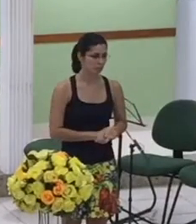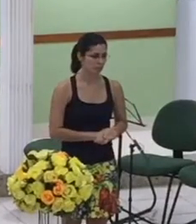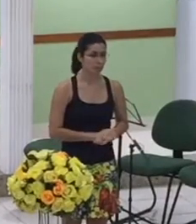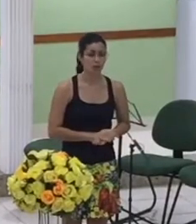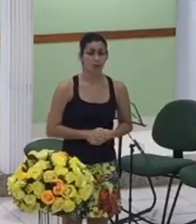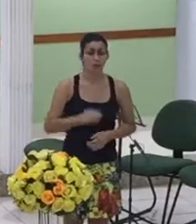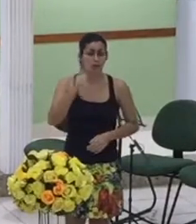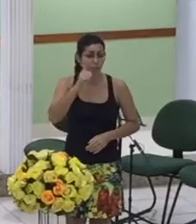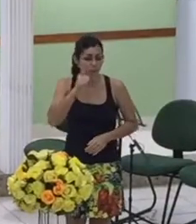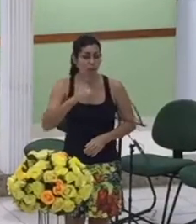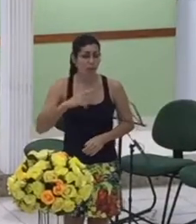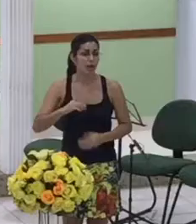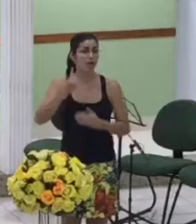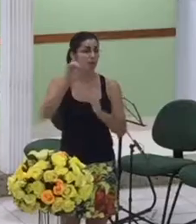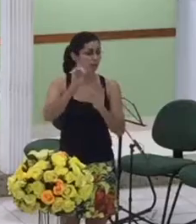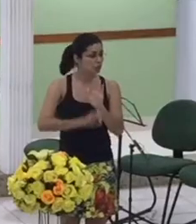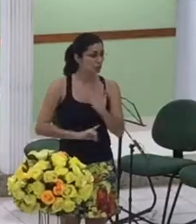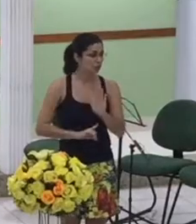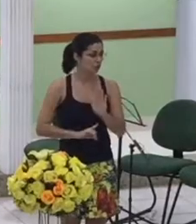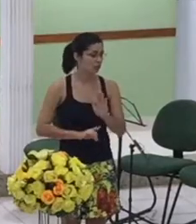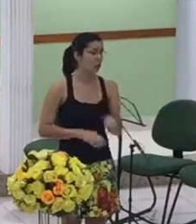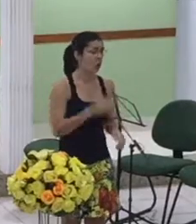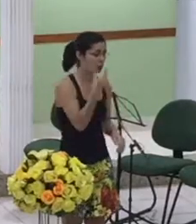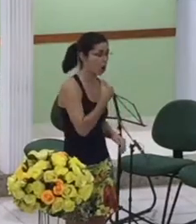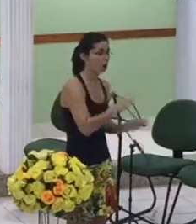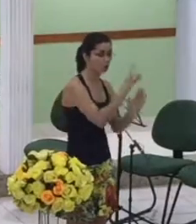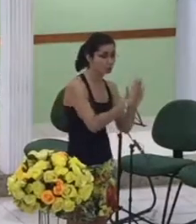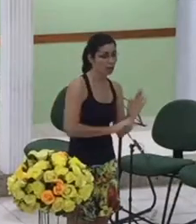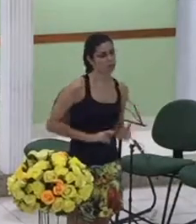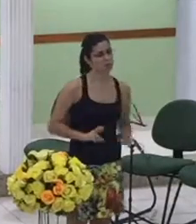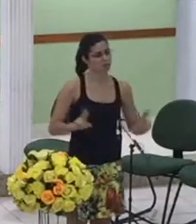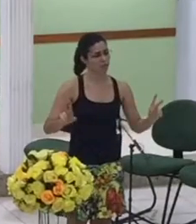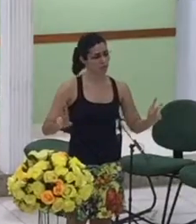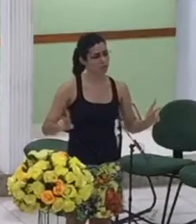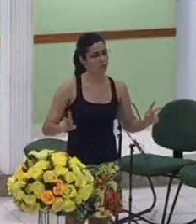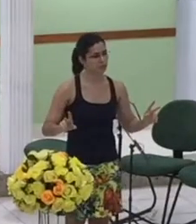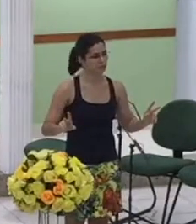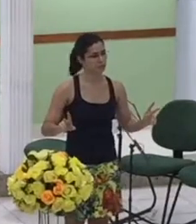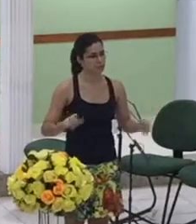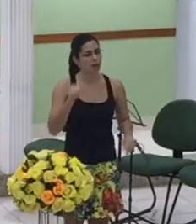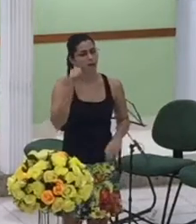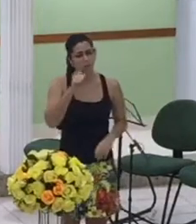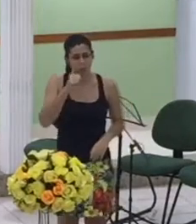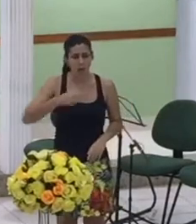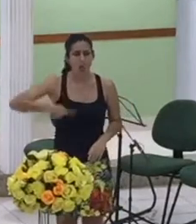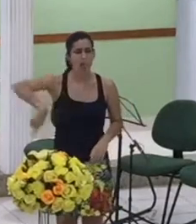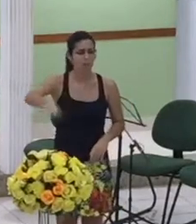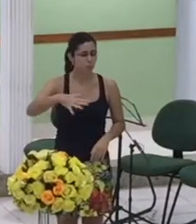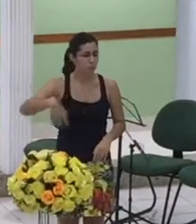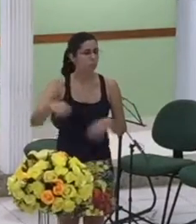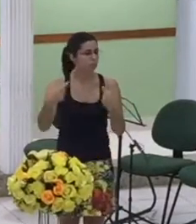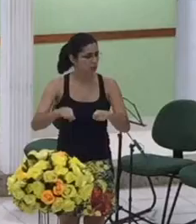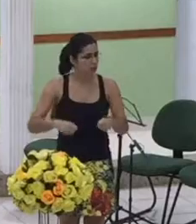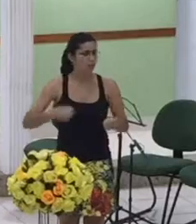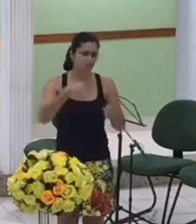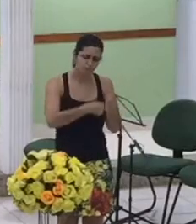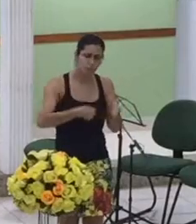lute para que você tenha o seu papel na sociedade é muito diferente do homem muito diferente do homem